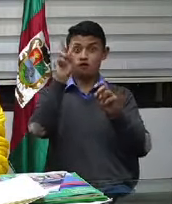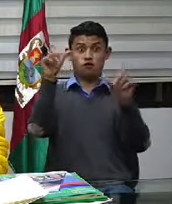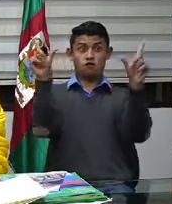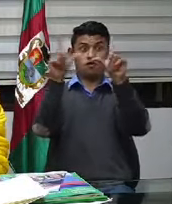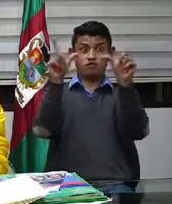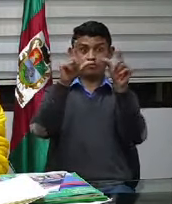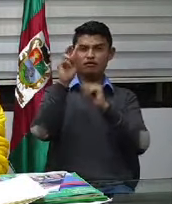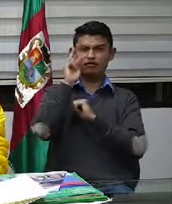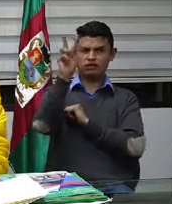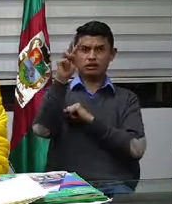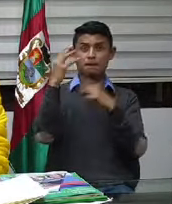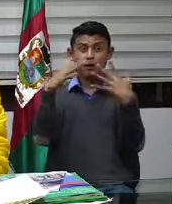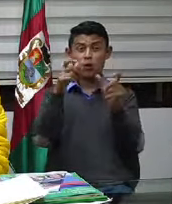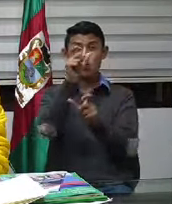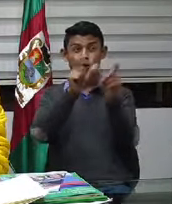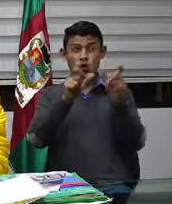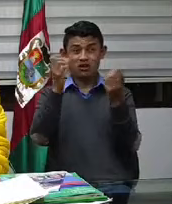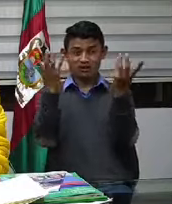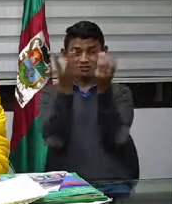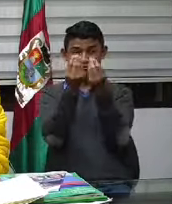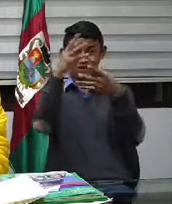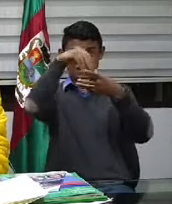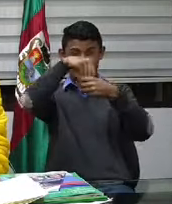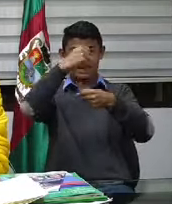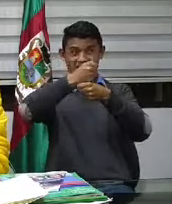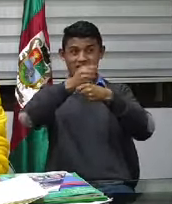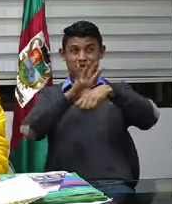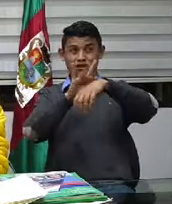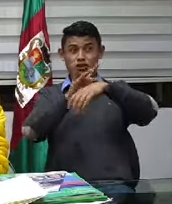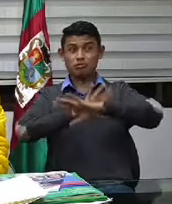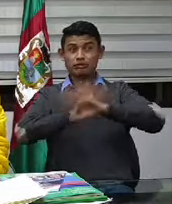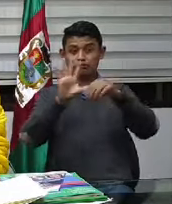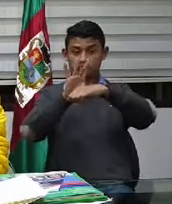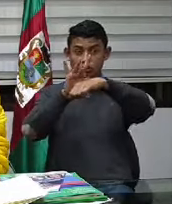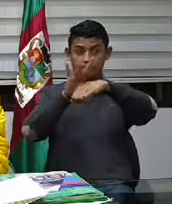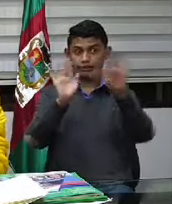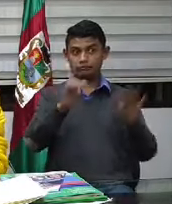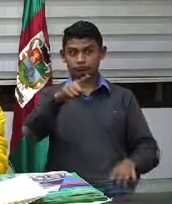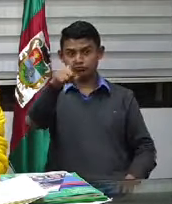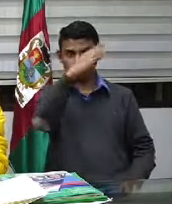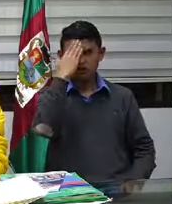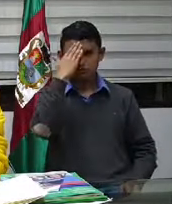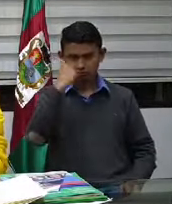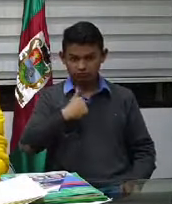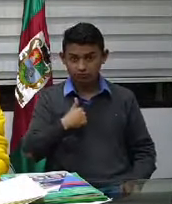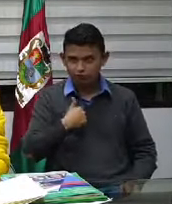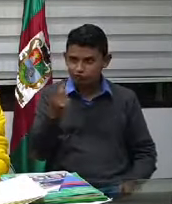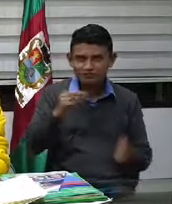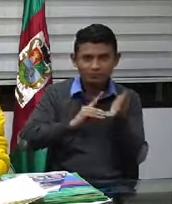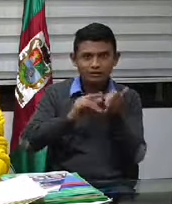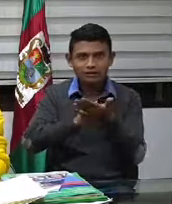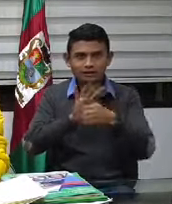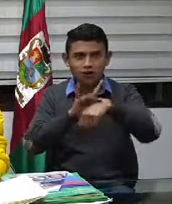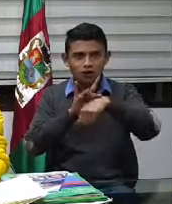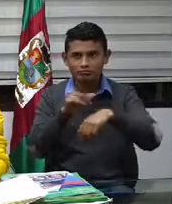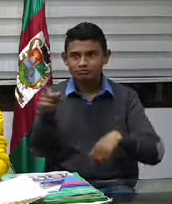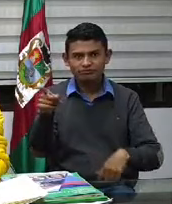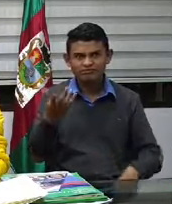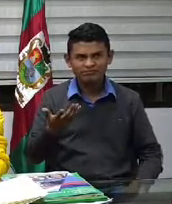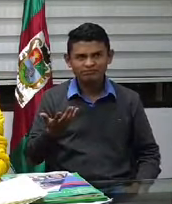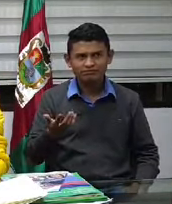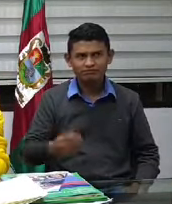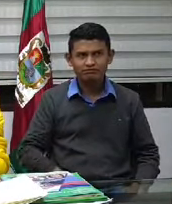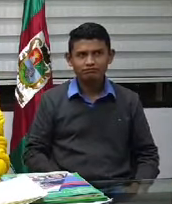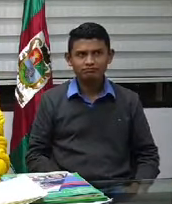el gremio de salud no son solo los médicos, y yo soy médico. Yo por eso aquí siempre que les he hablado acerca del gremio de la